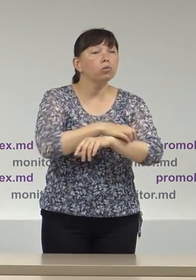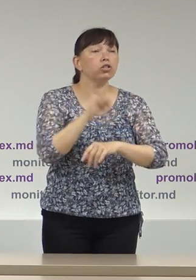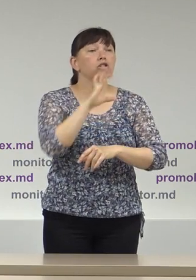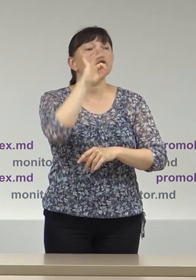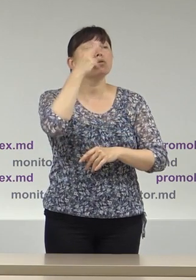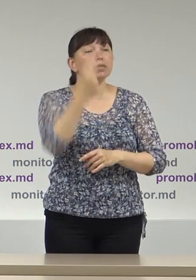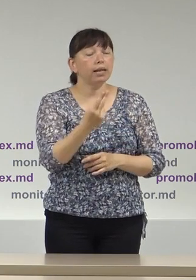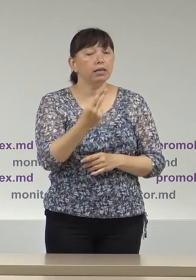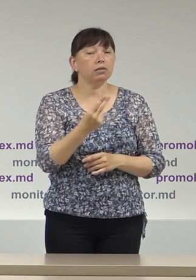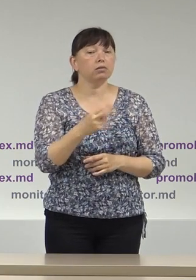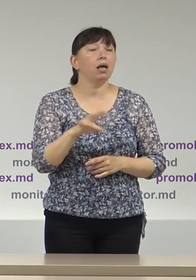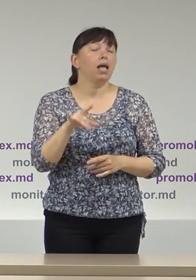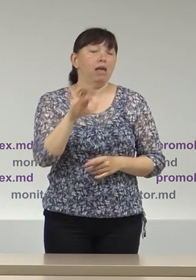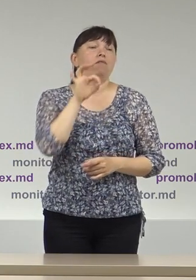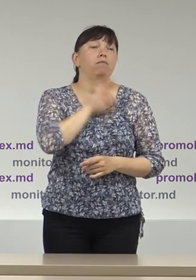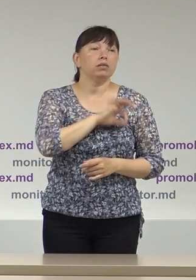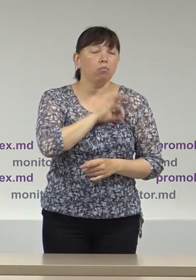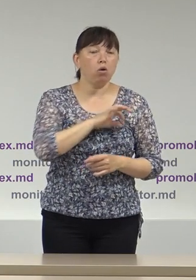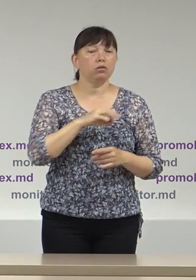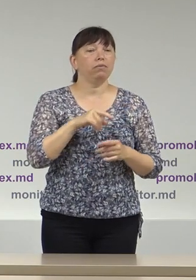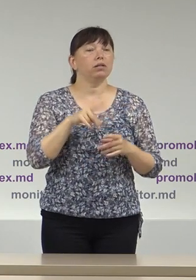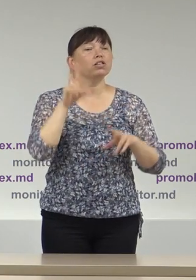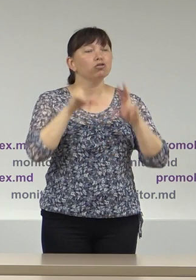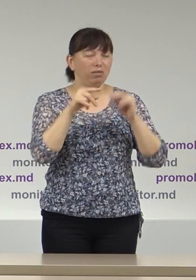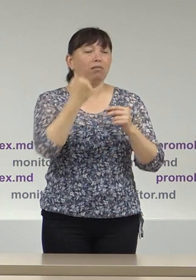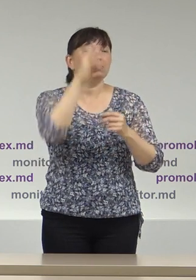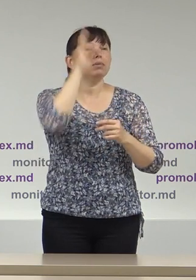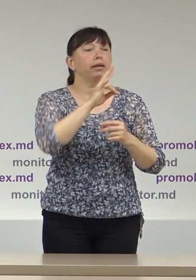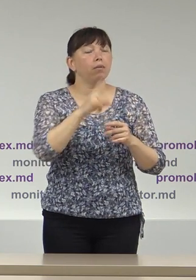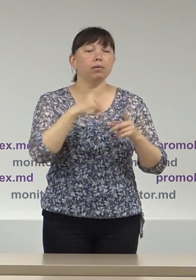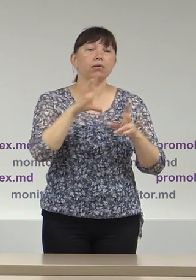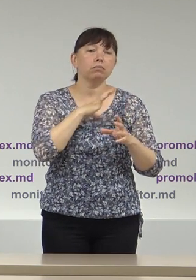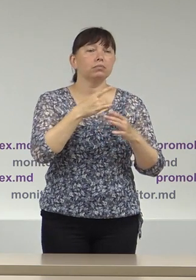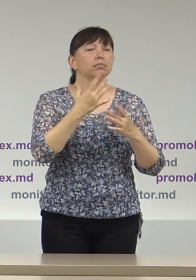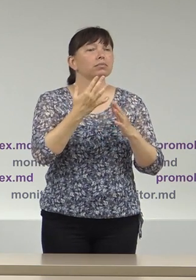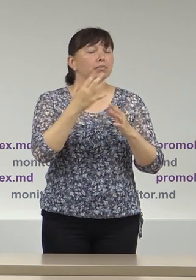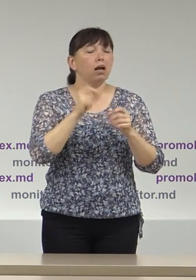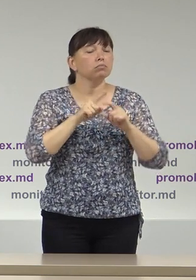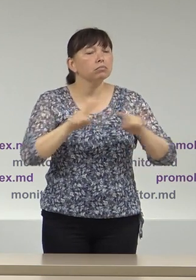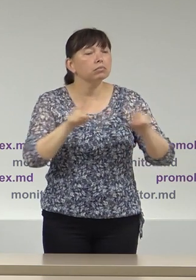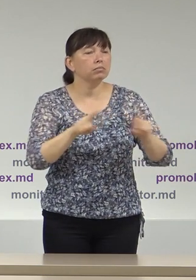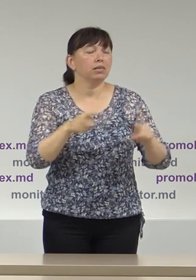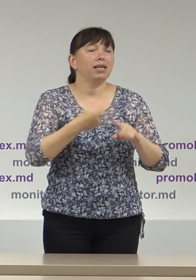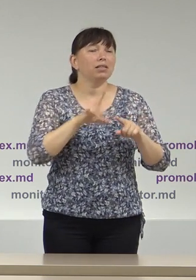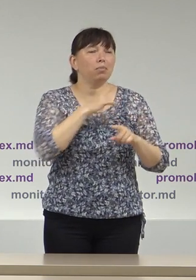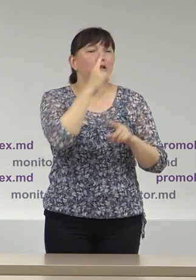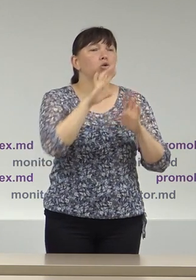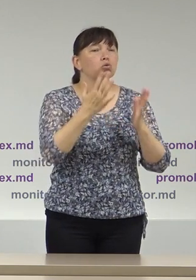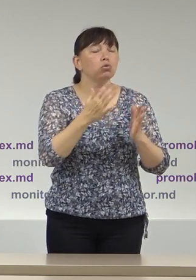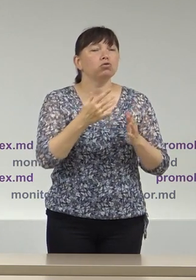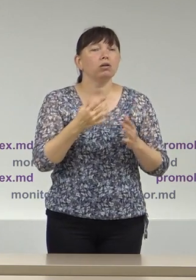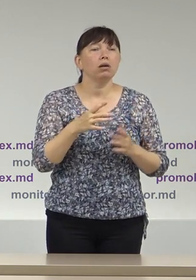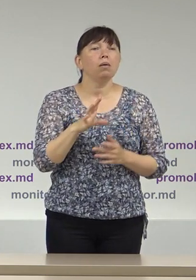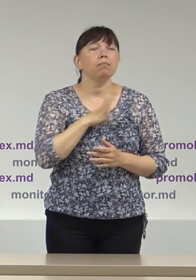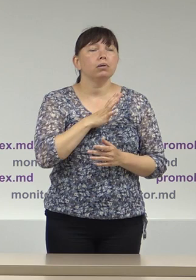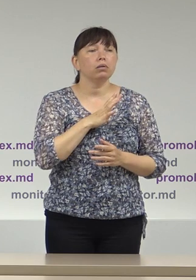socialiștilor a beneficiat de imaginea cultelor religioase în activitățile de promovare este vorba este vorba un caz care